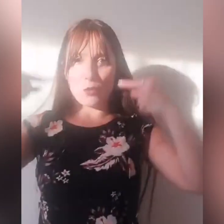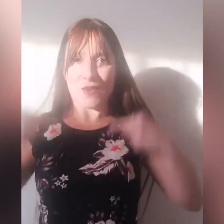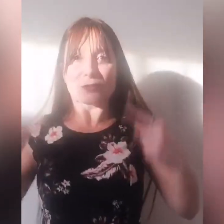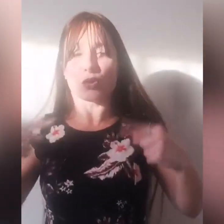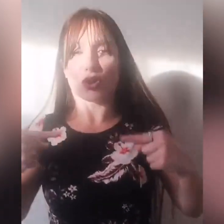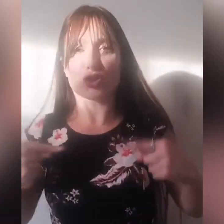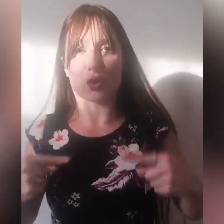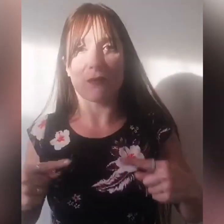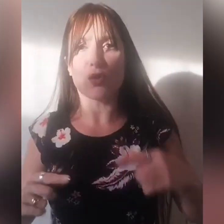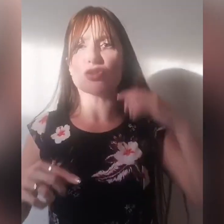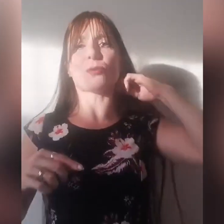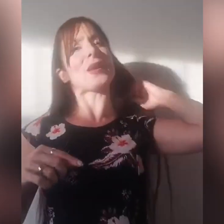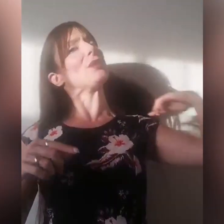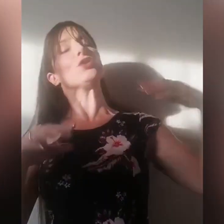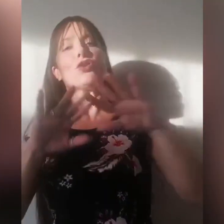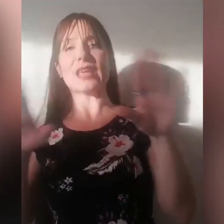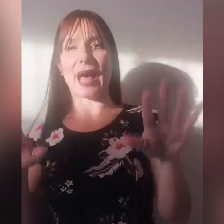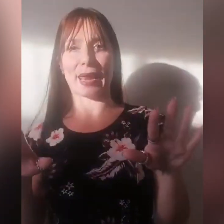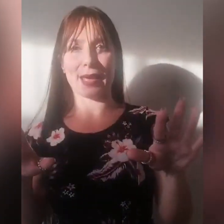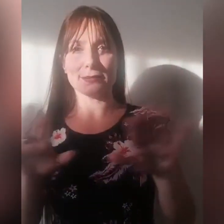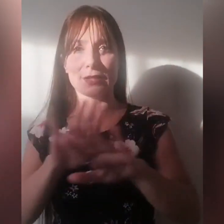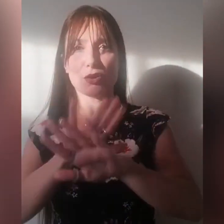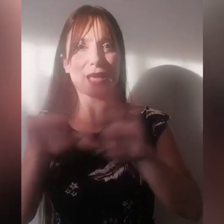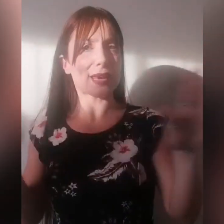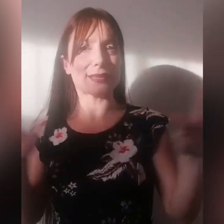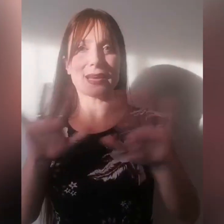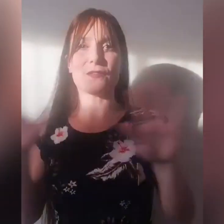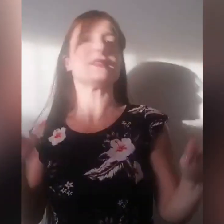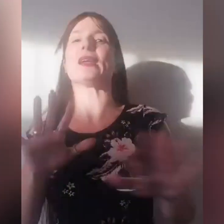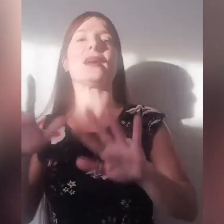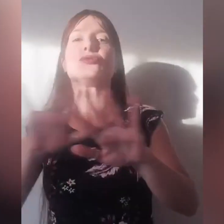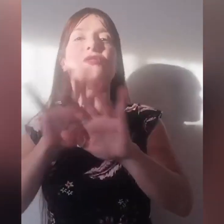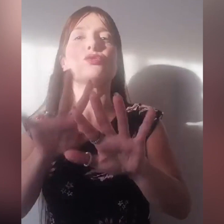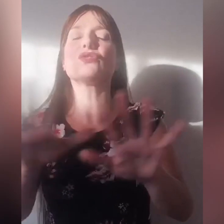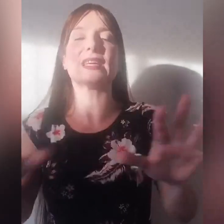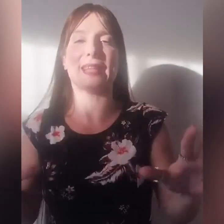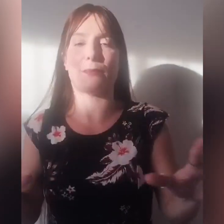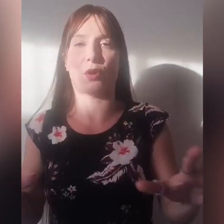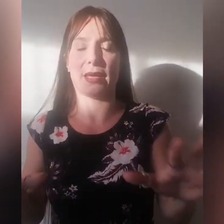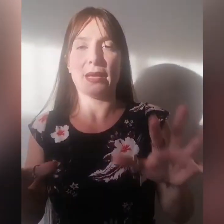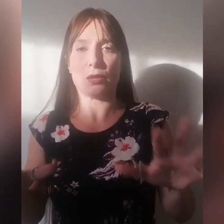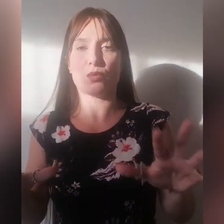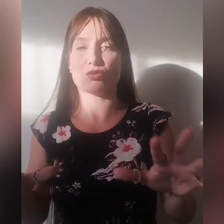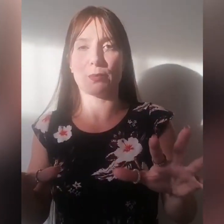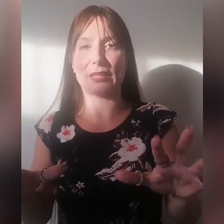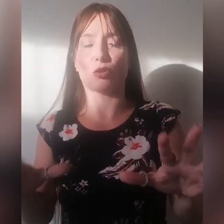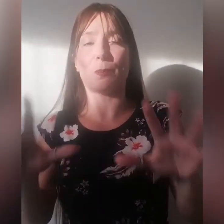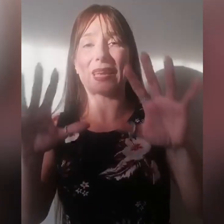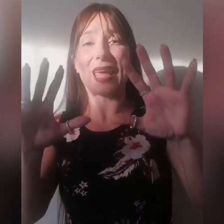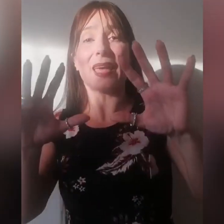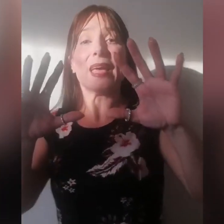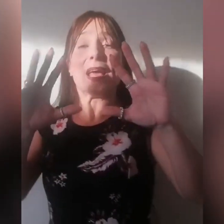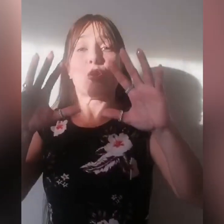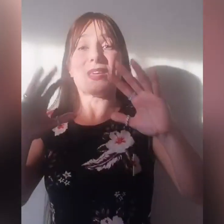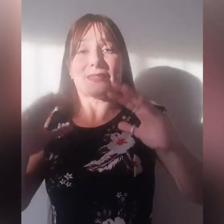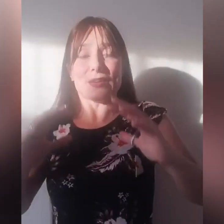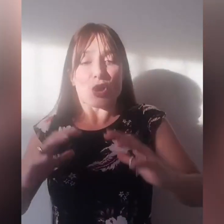fatto il nostro lavoro, sto parlando in ogni area, in ogni area della vita, dove tu sei debole in questo momento perché l'obiettivo è